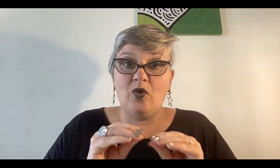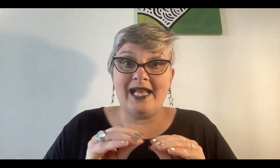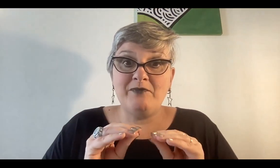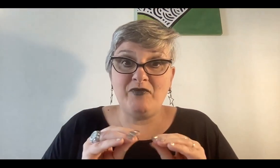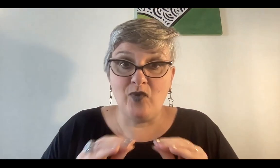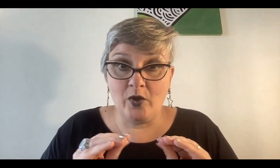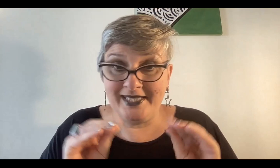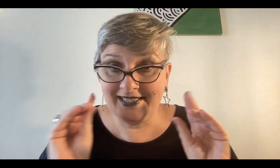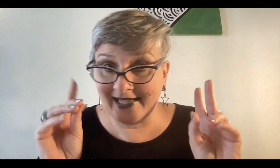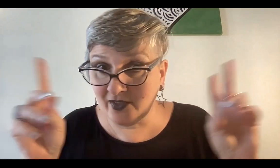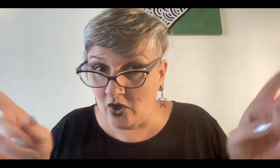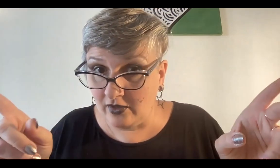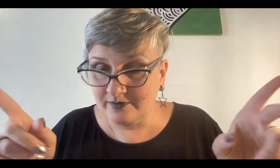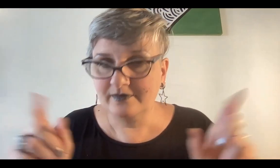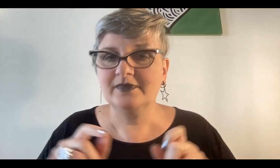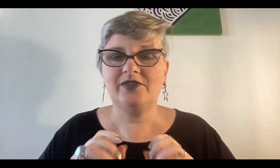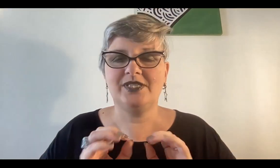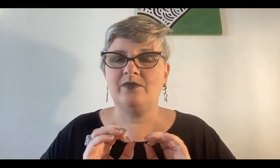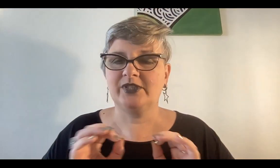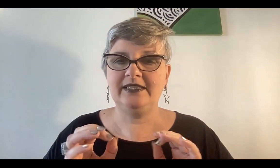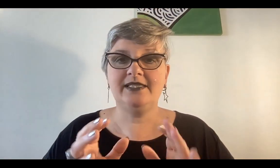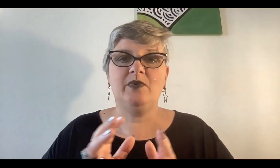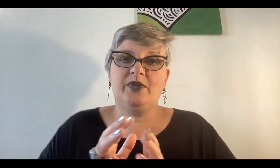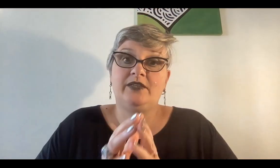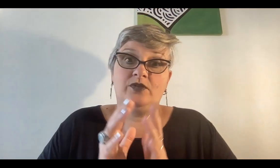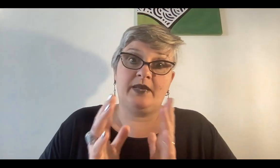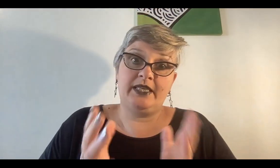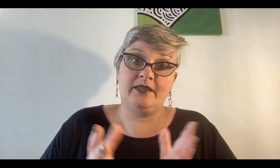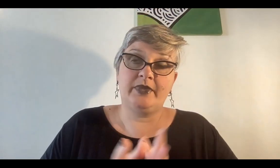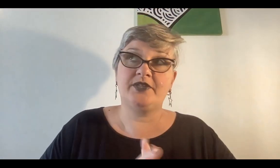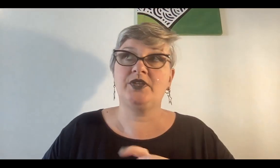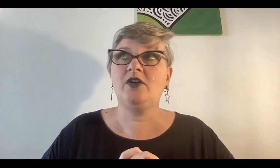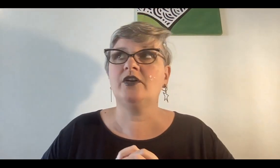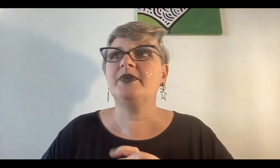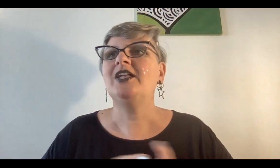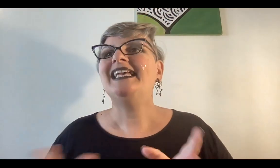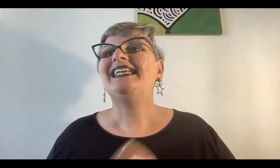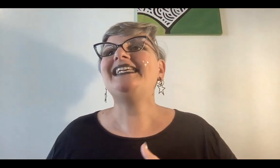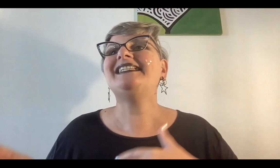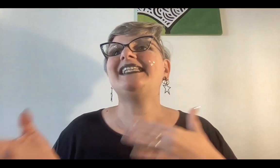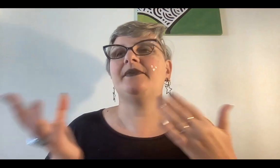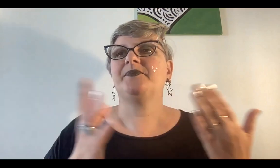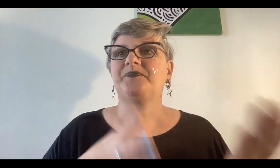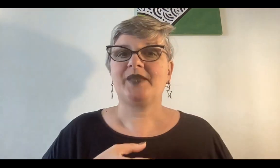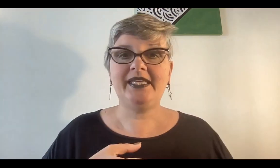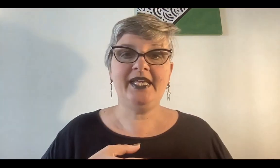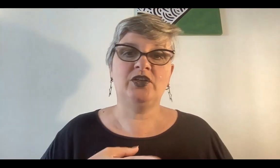buscar mi fuego interno, esto es importantísimo porque hay toda una mala interpretación de escorpio, y si quiero